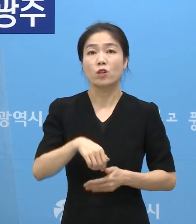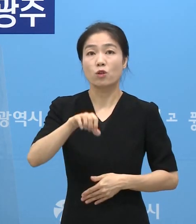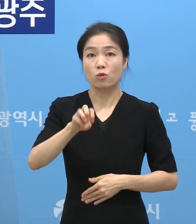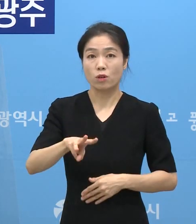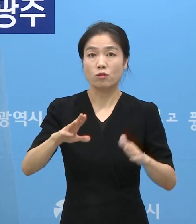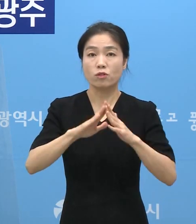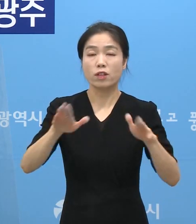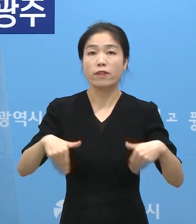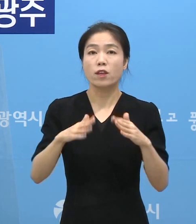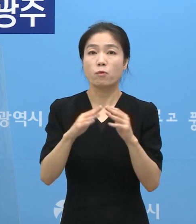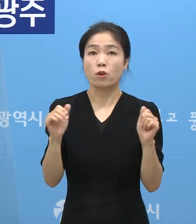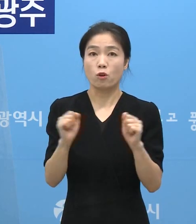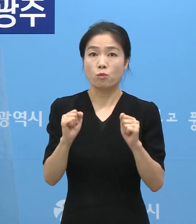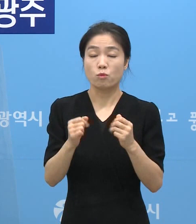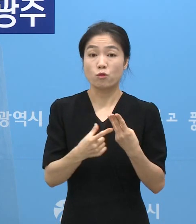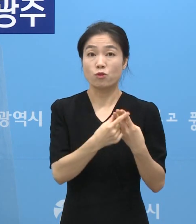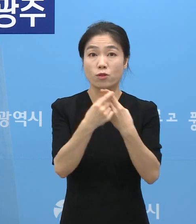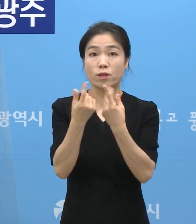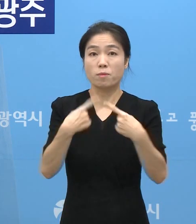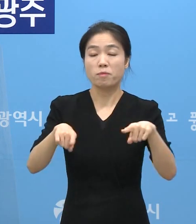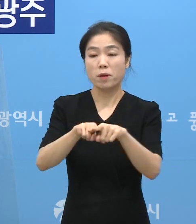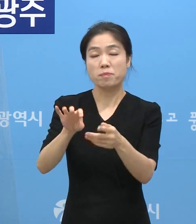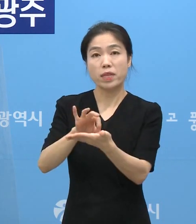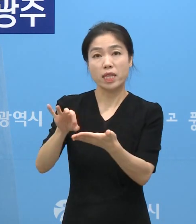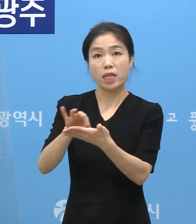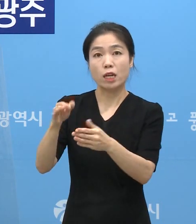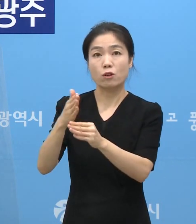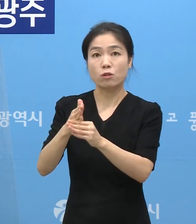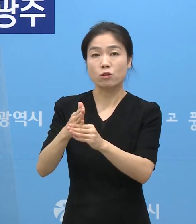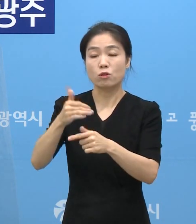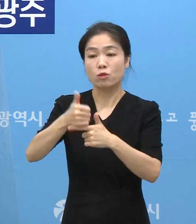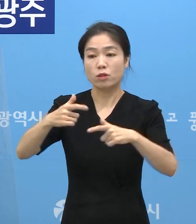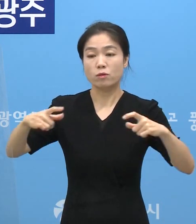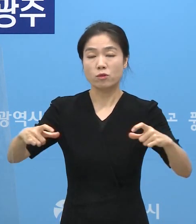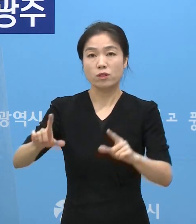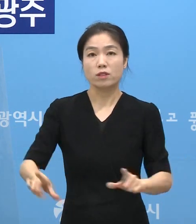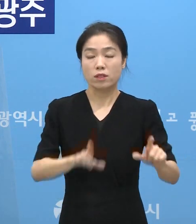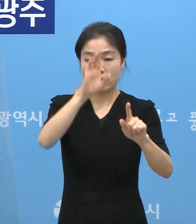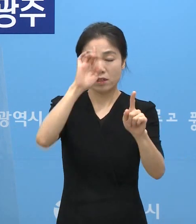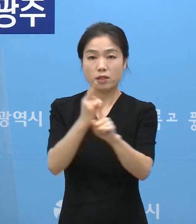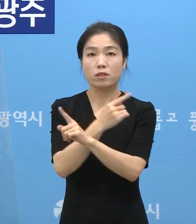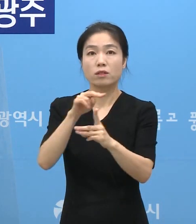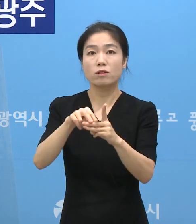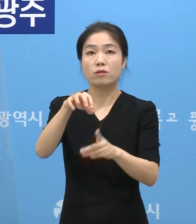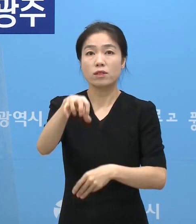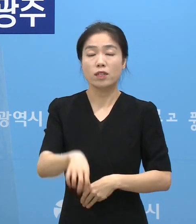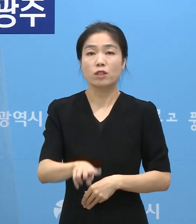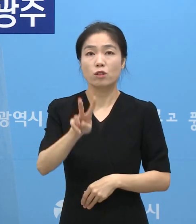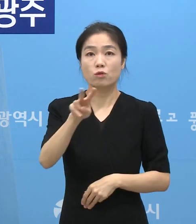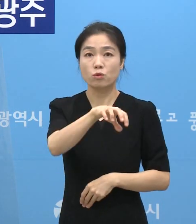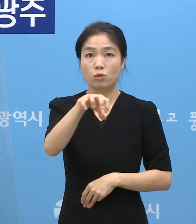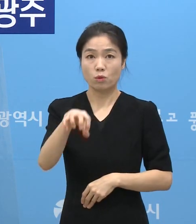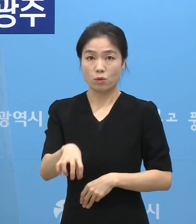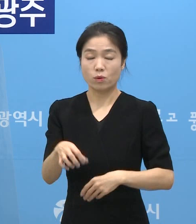전라남북도가 공동으로 이용하는 호남권역생활치료센터 2개소에